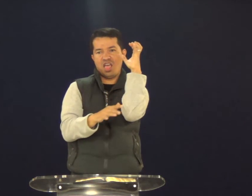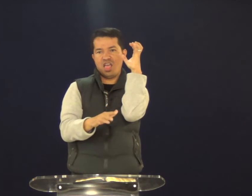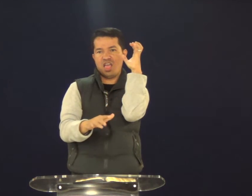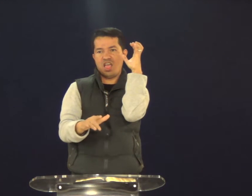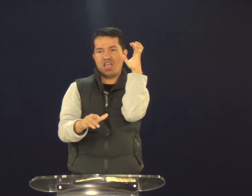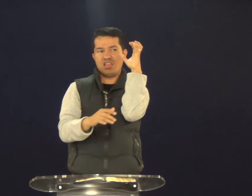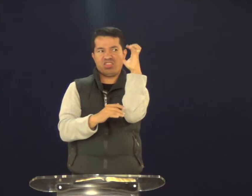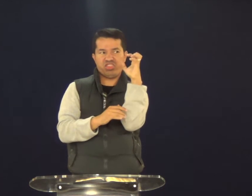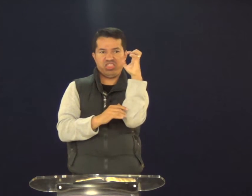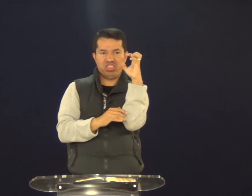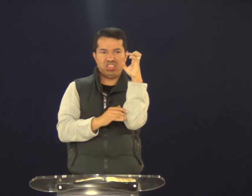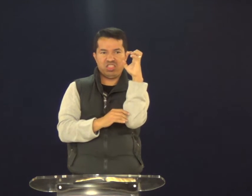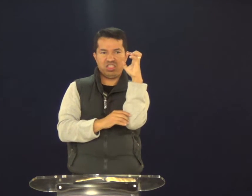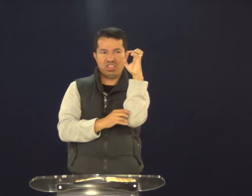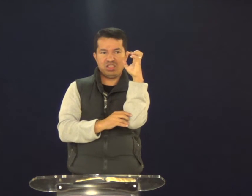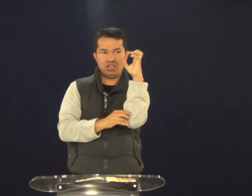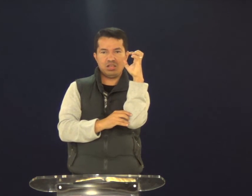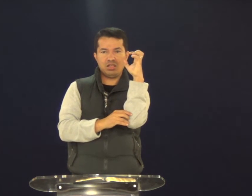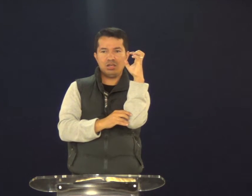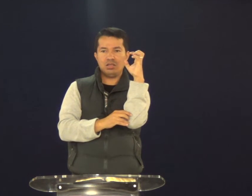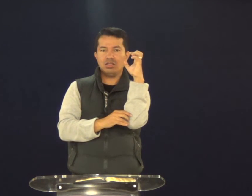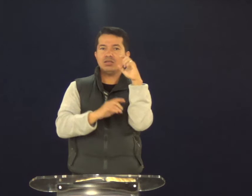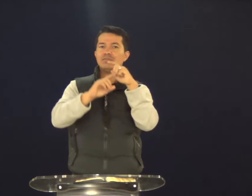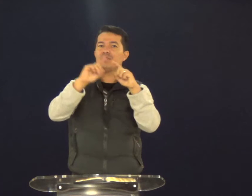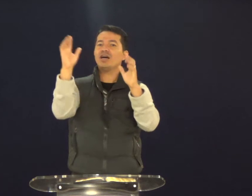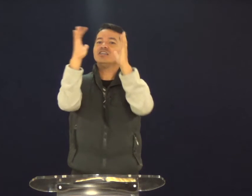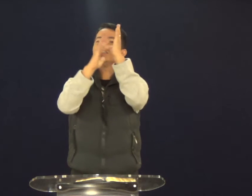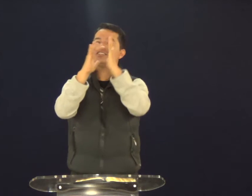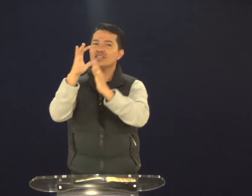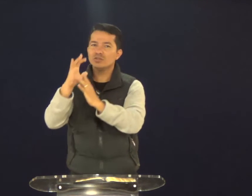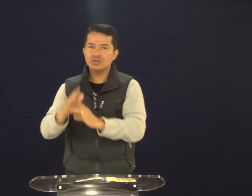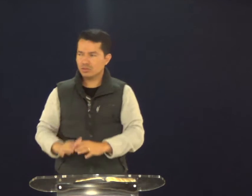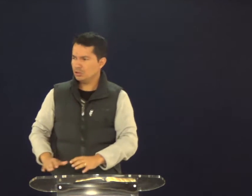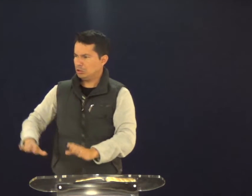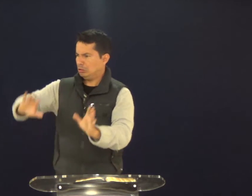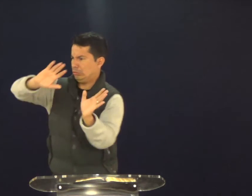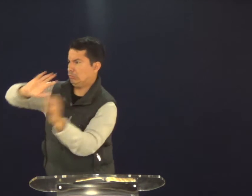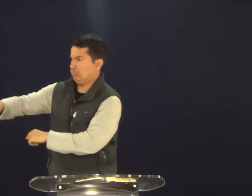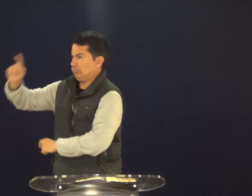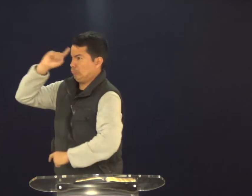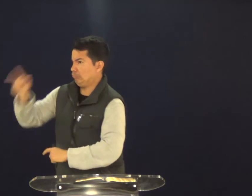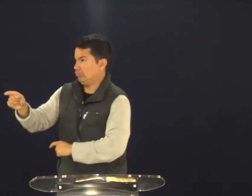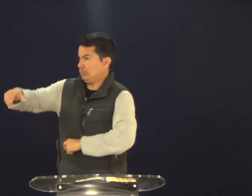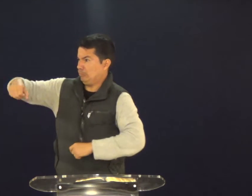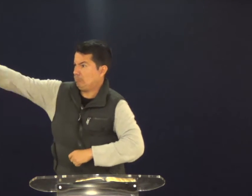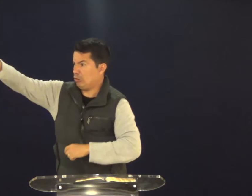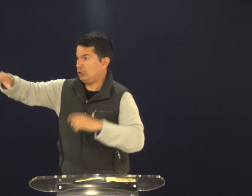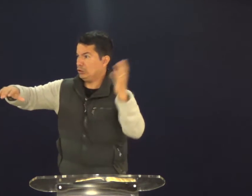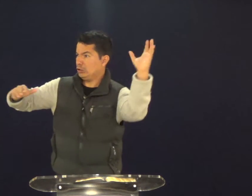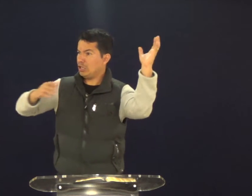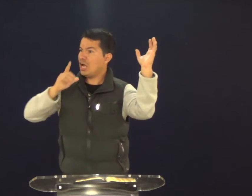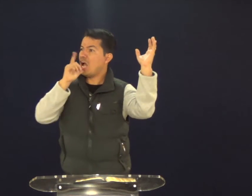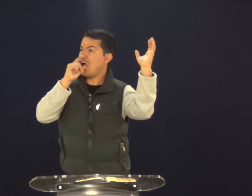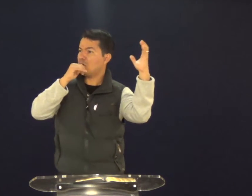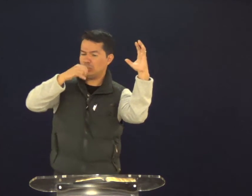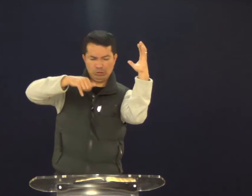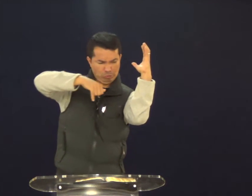lá como se fosse uma grande pedra e joga, ela fica machucada e ela pode ser